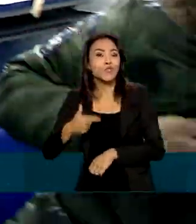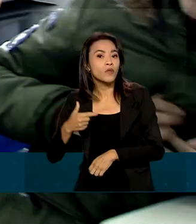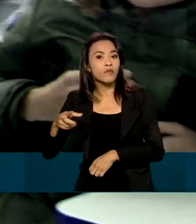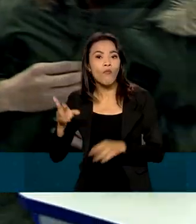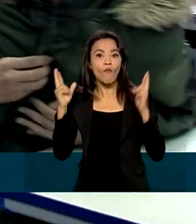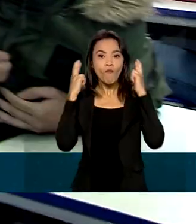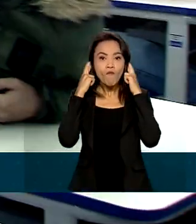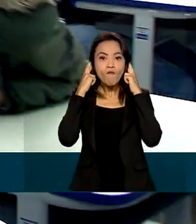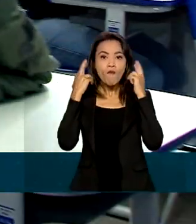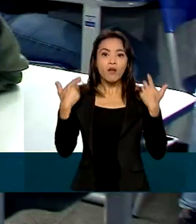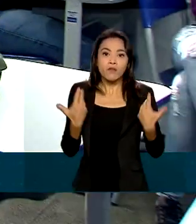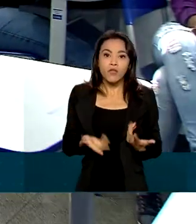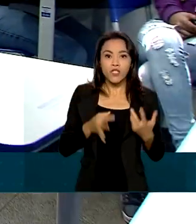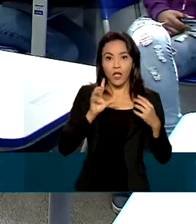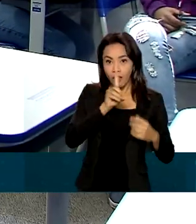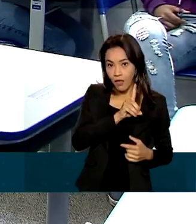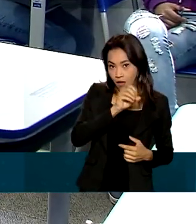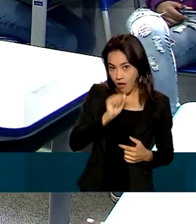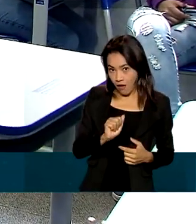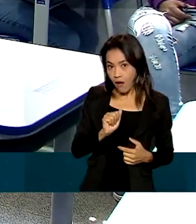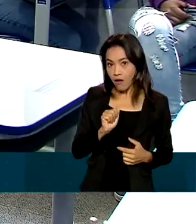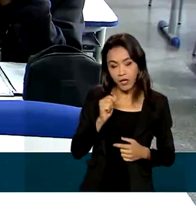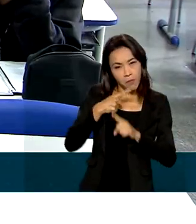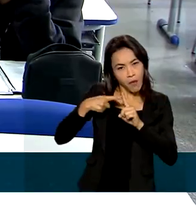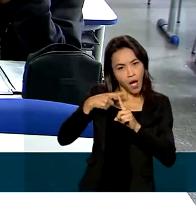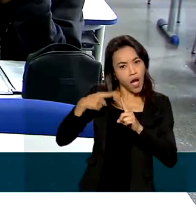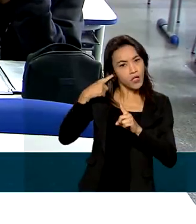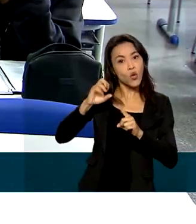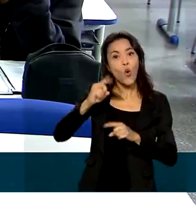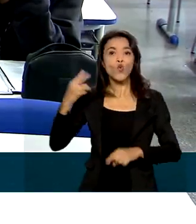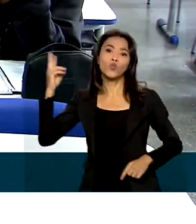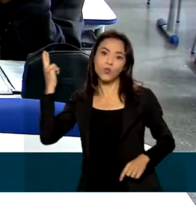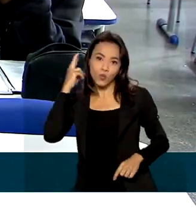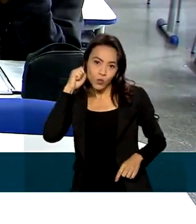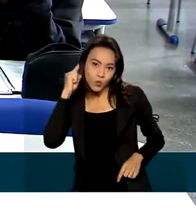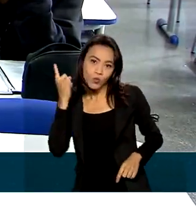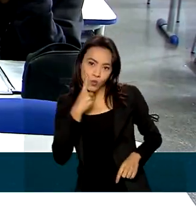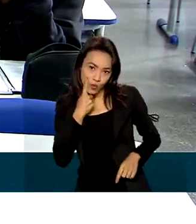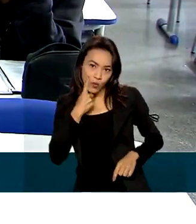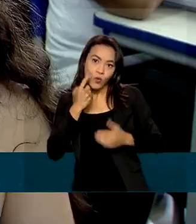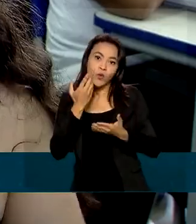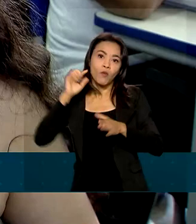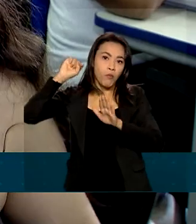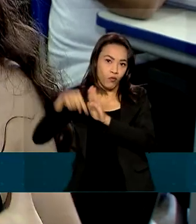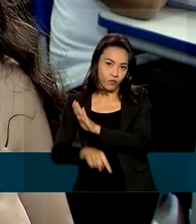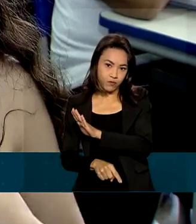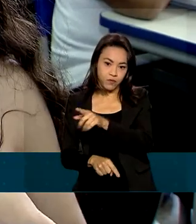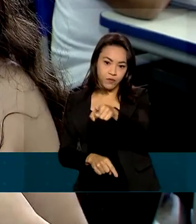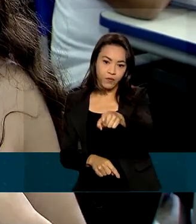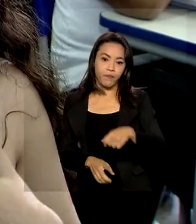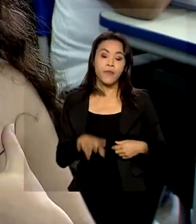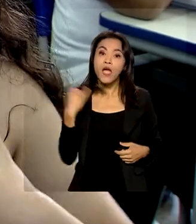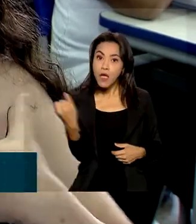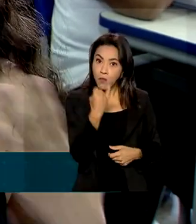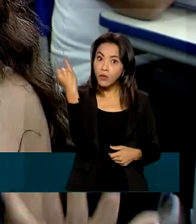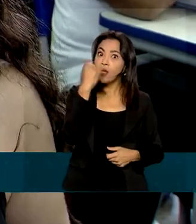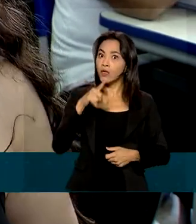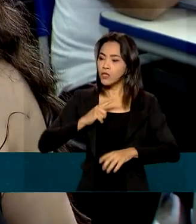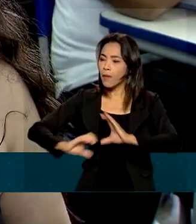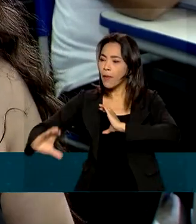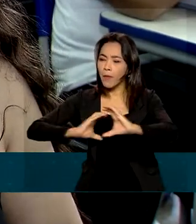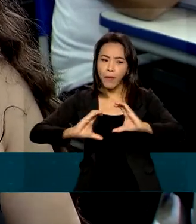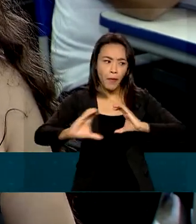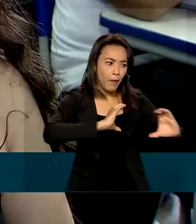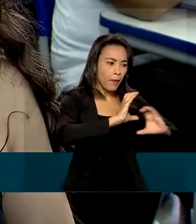sejam deficientes auditivos que têm parte da audição ou surdos com perda profunda. É importante ter essa comunicação mais